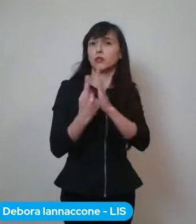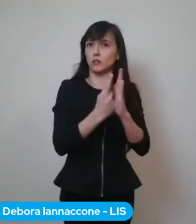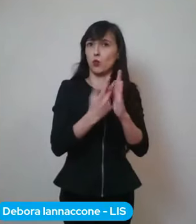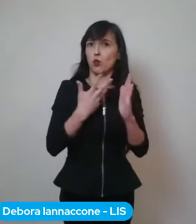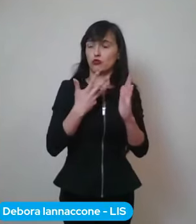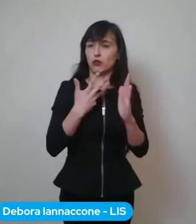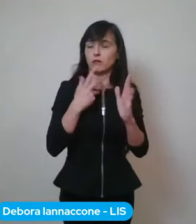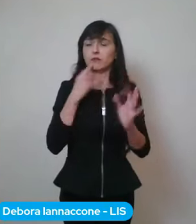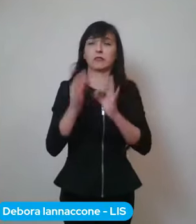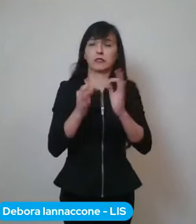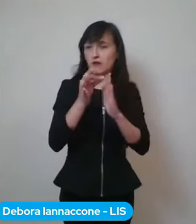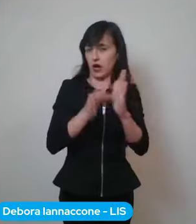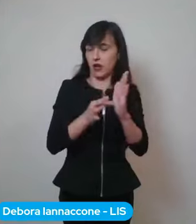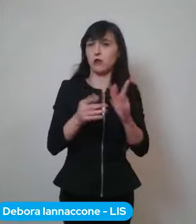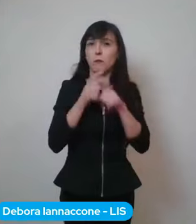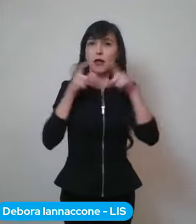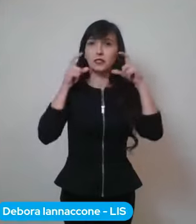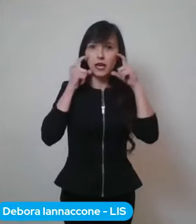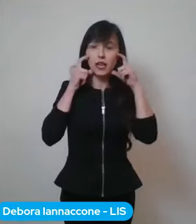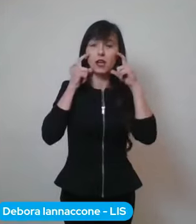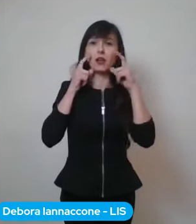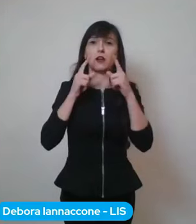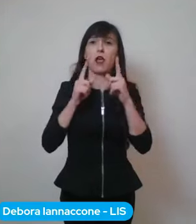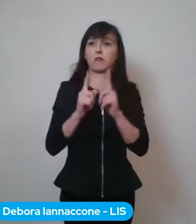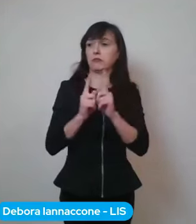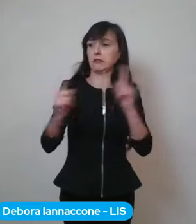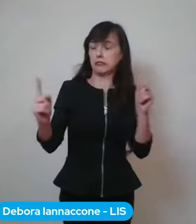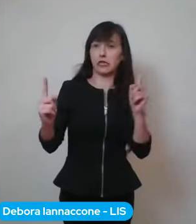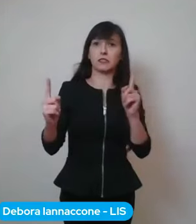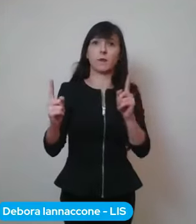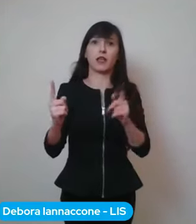mascherina, distanziamento, aerazione,